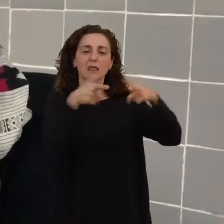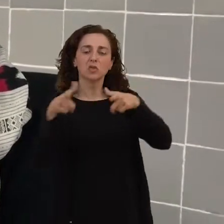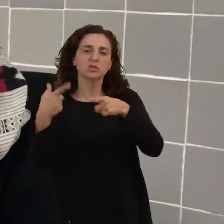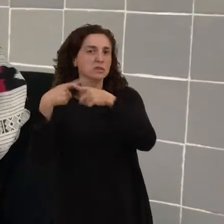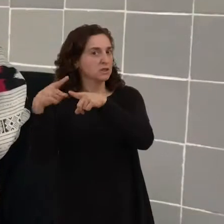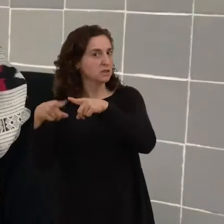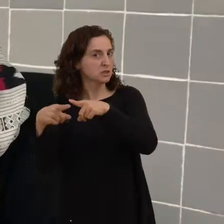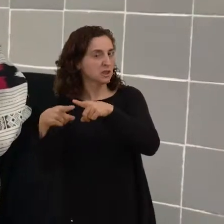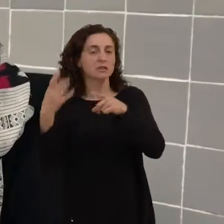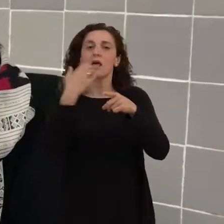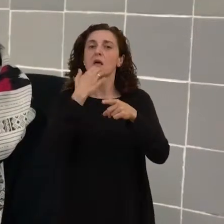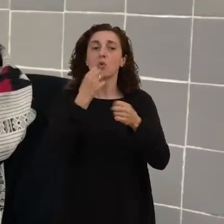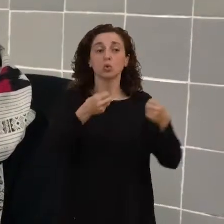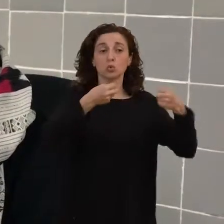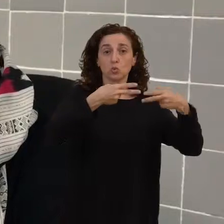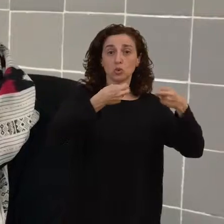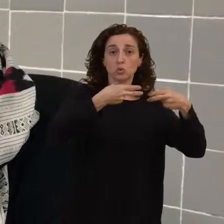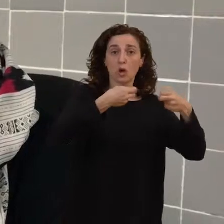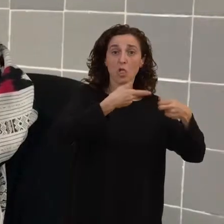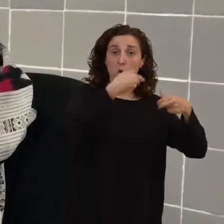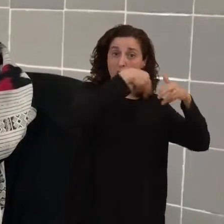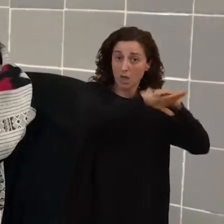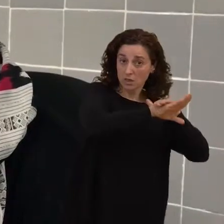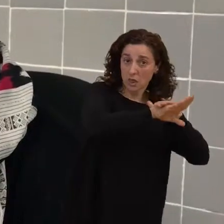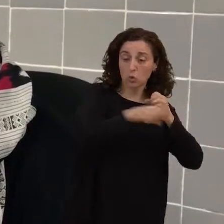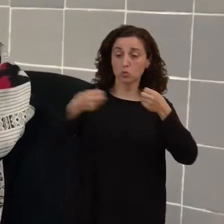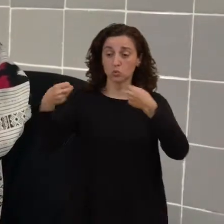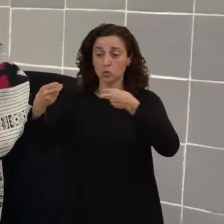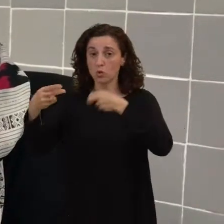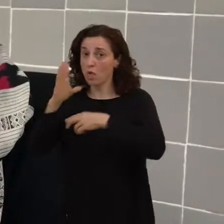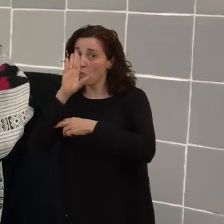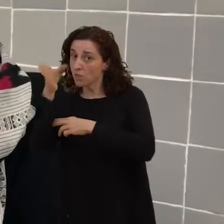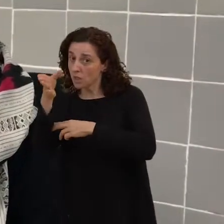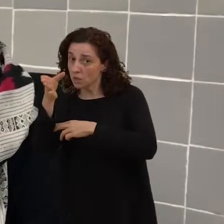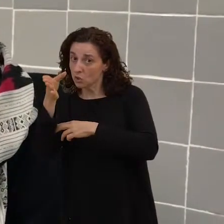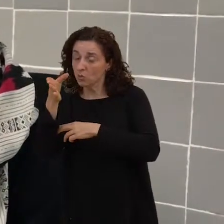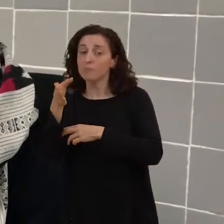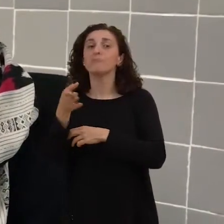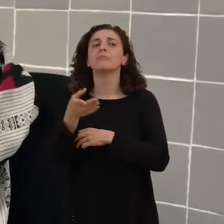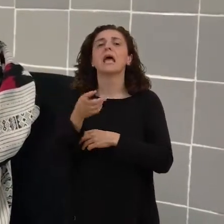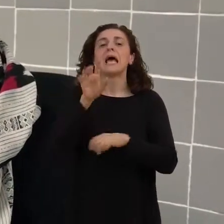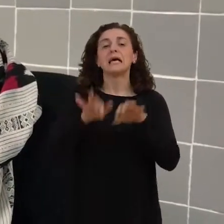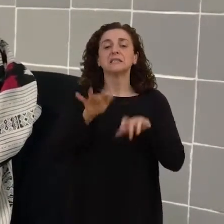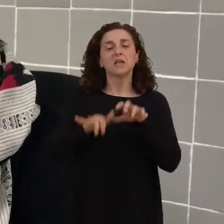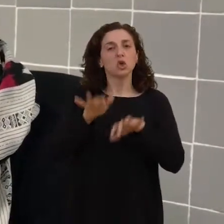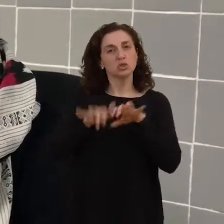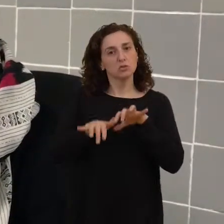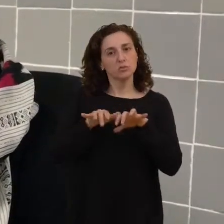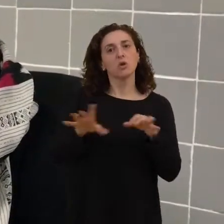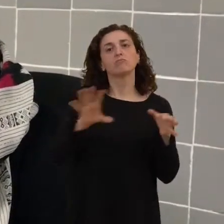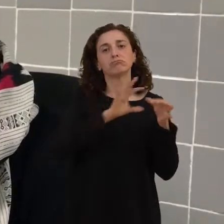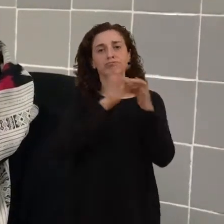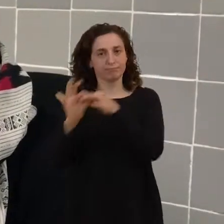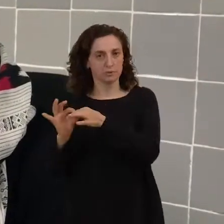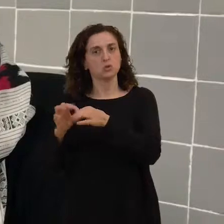enlatado, y que también estaría la estenotipia dentro del subtitulado.